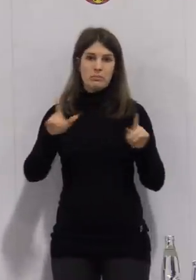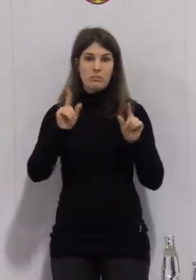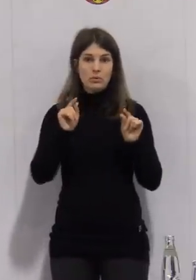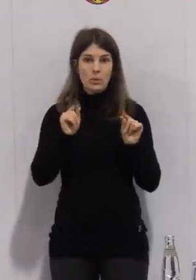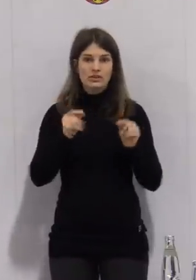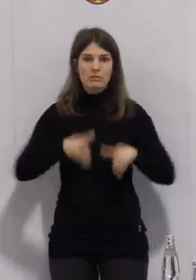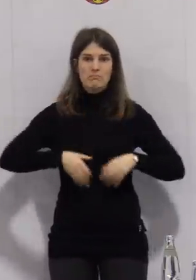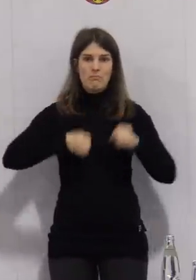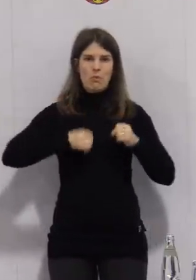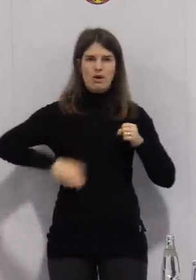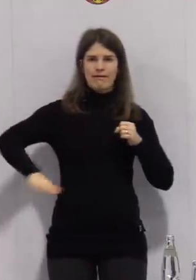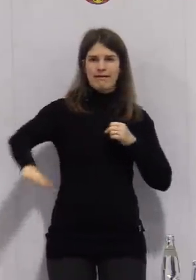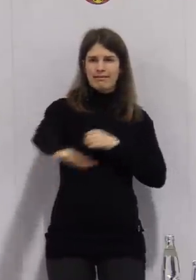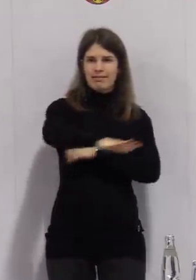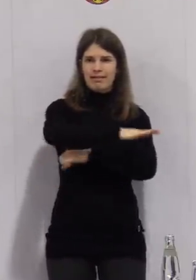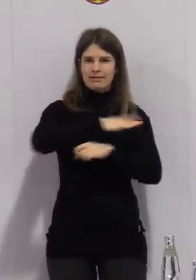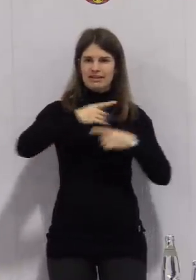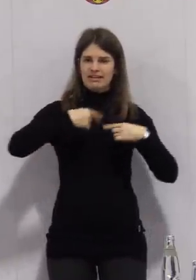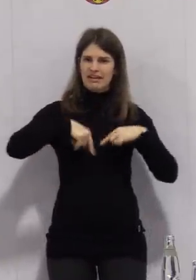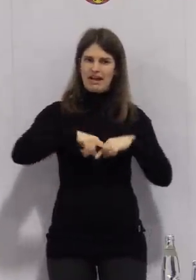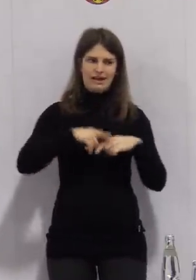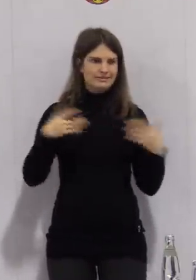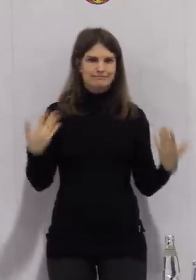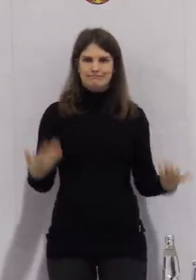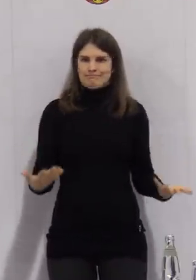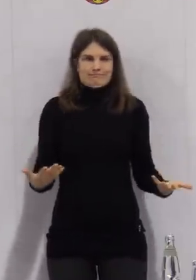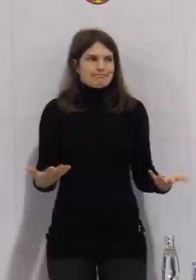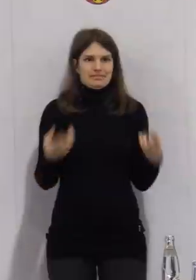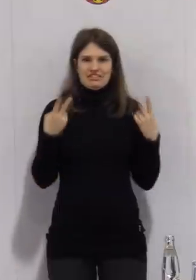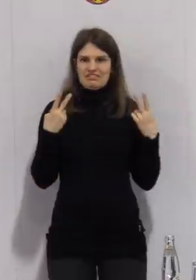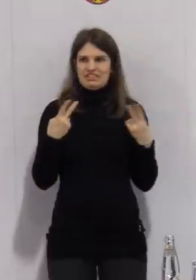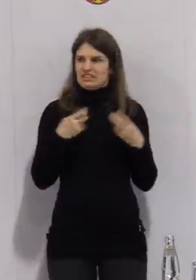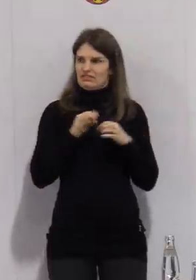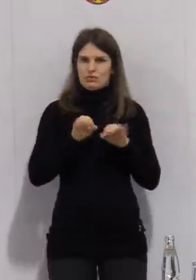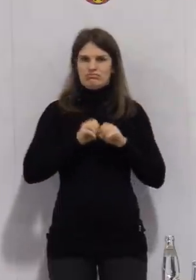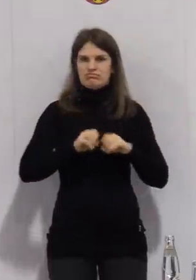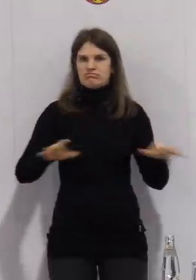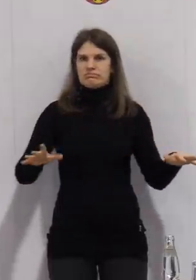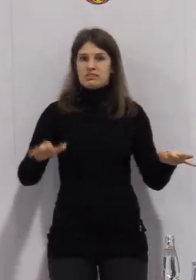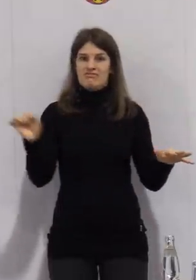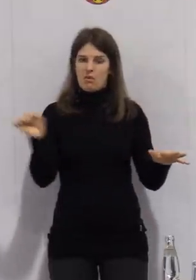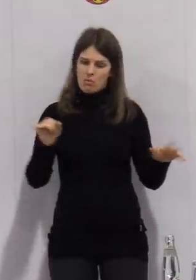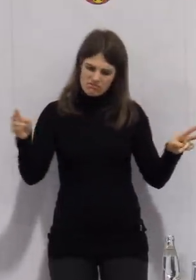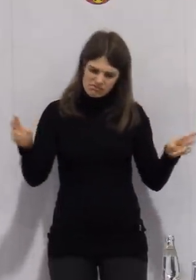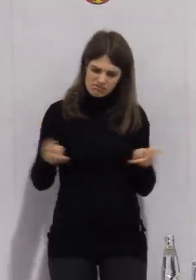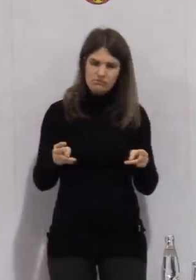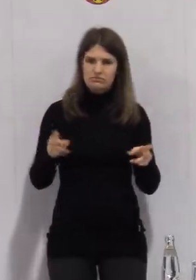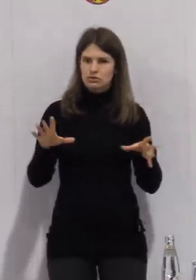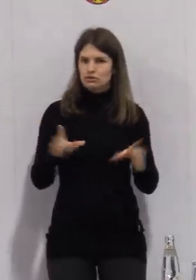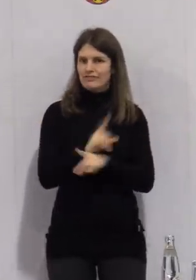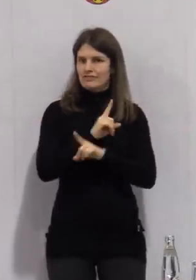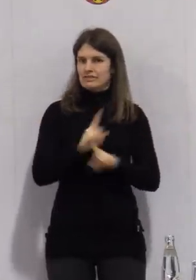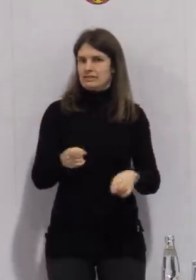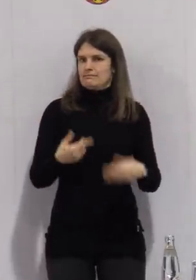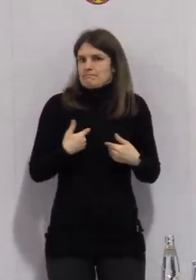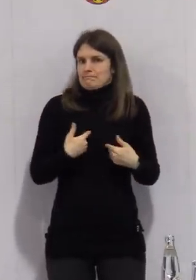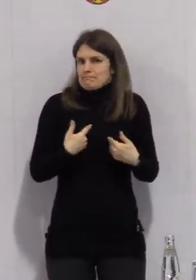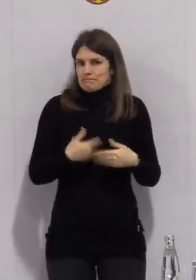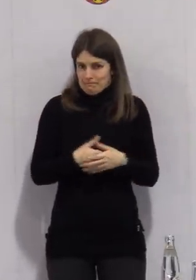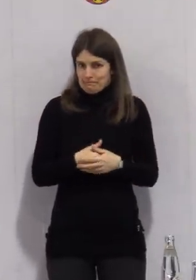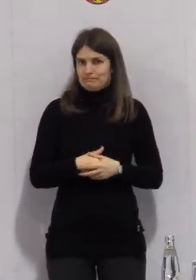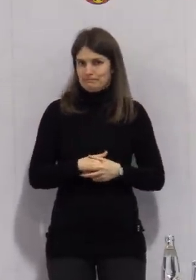spielen, warum die Inzidenz trotz aller Bemühungen nicht nach unten gebracht werden kann.